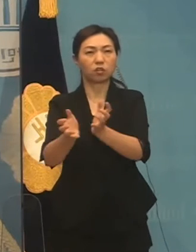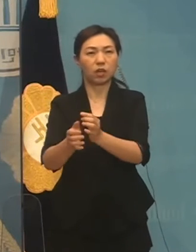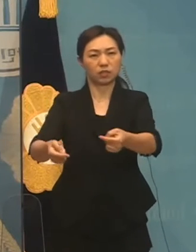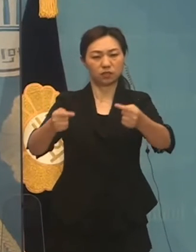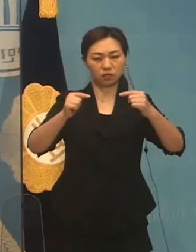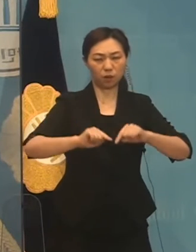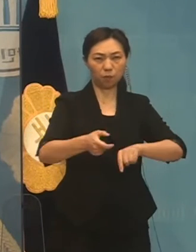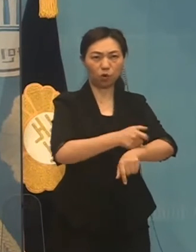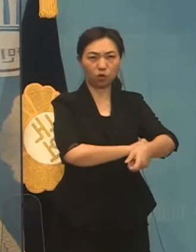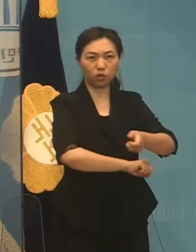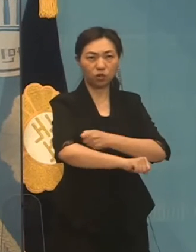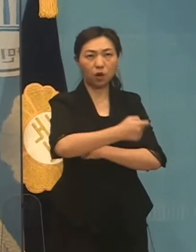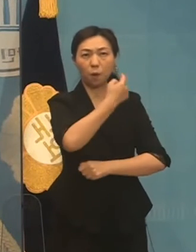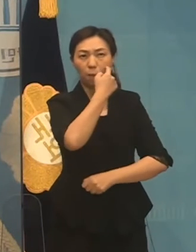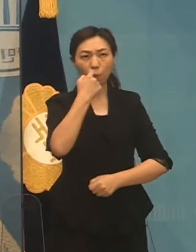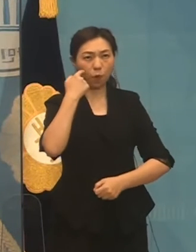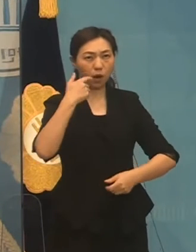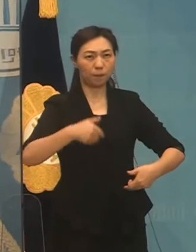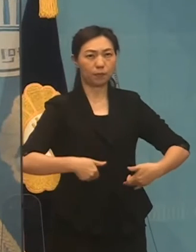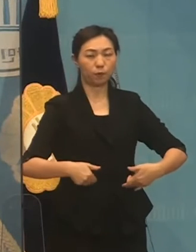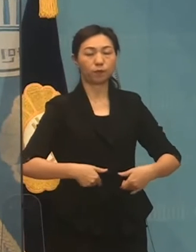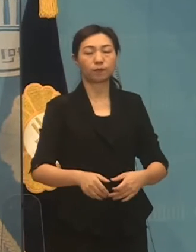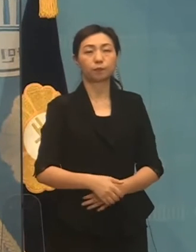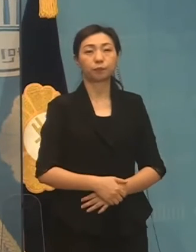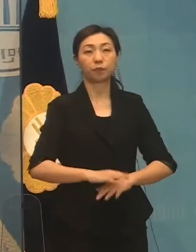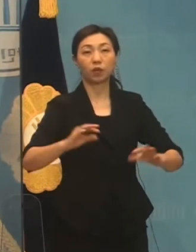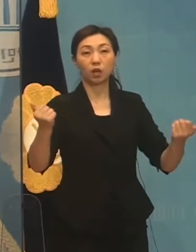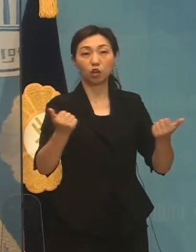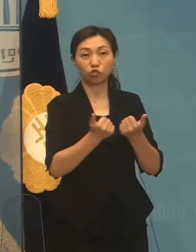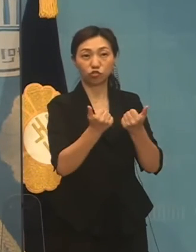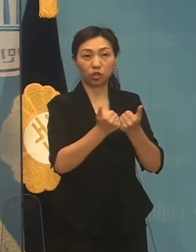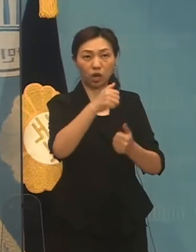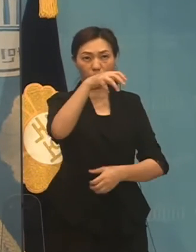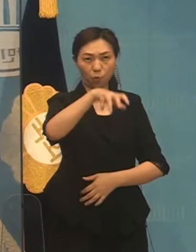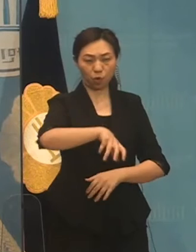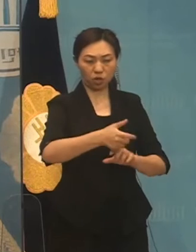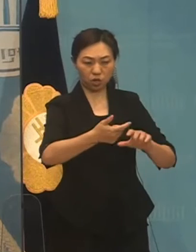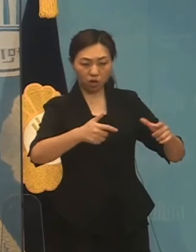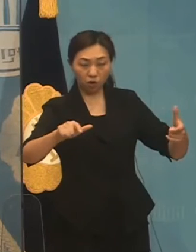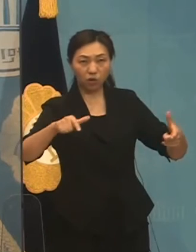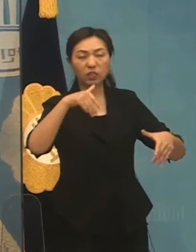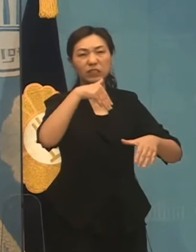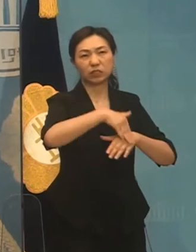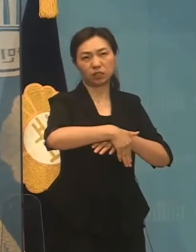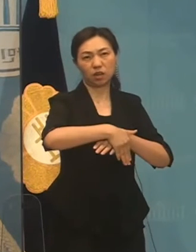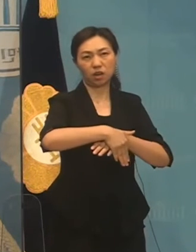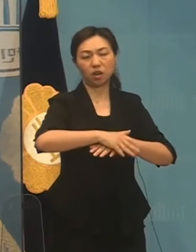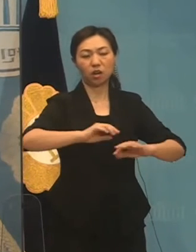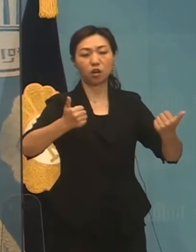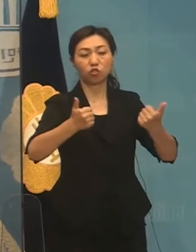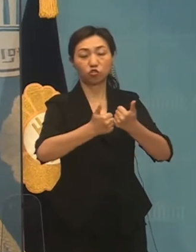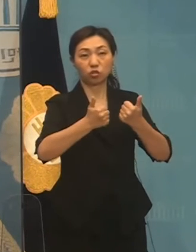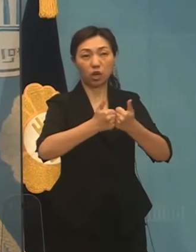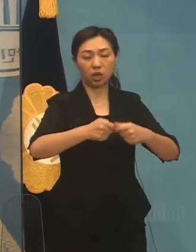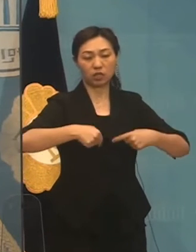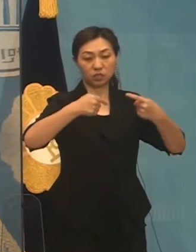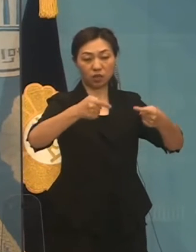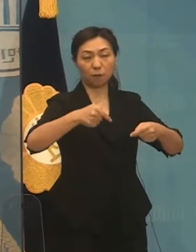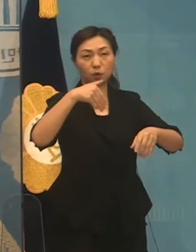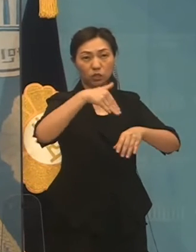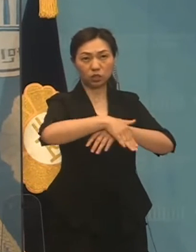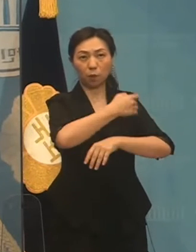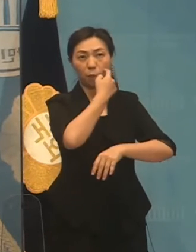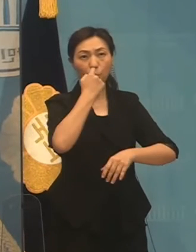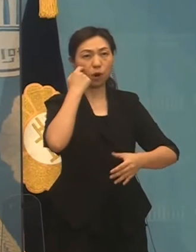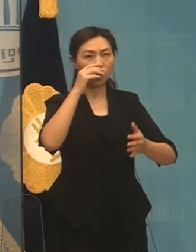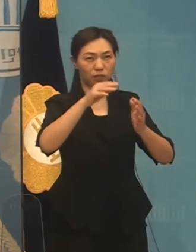것입니다. 국회에서 다원적 민주정치가 구현될 때 언론개혁을